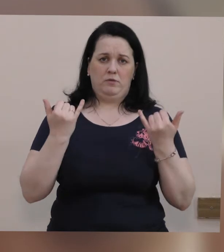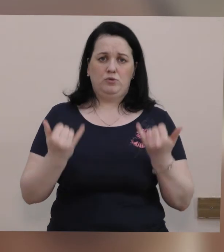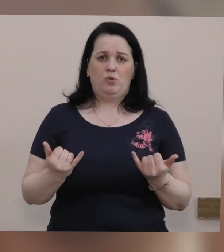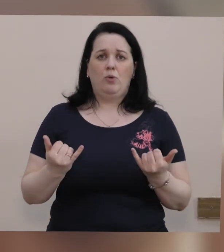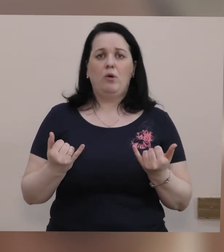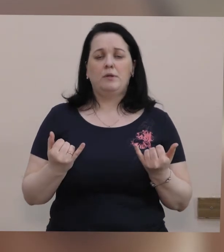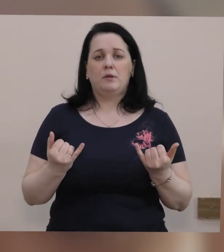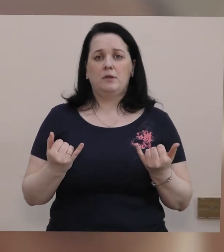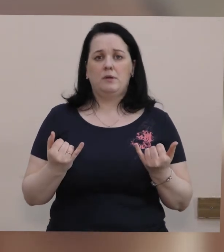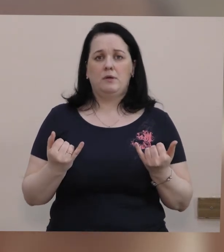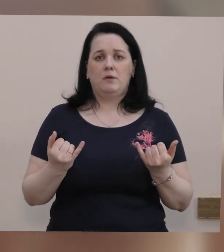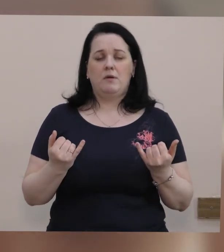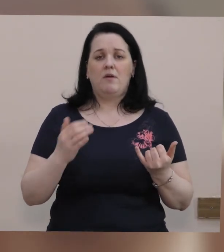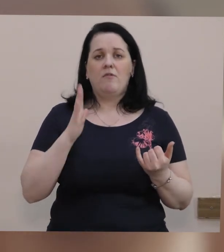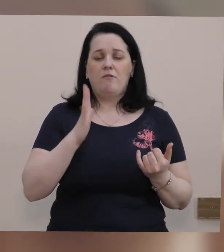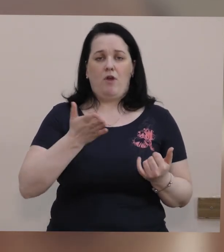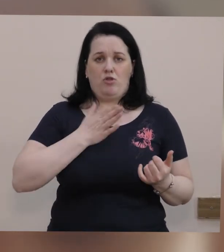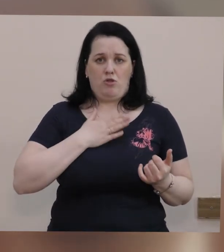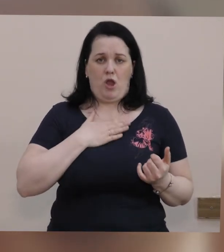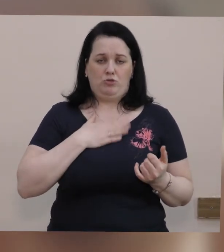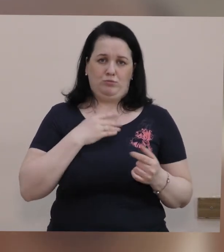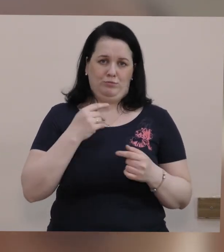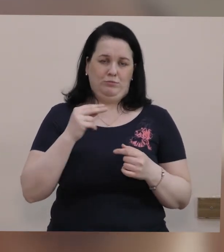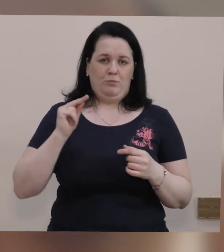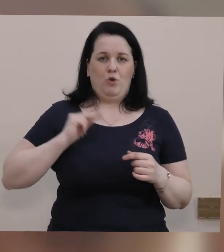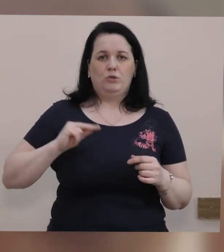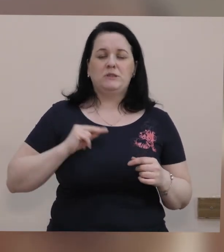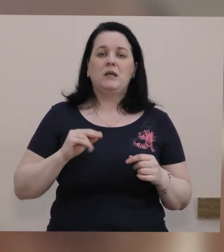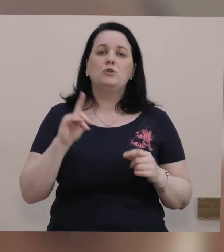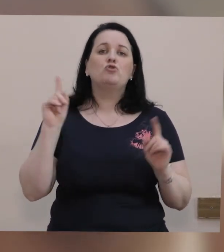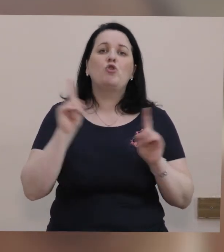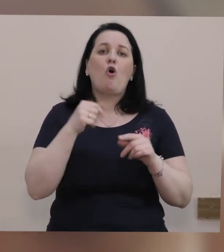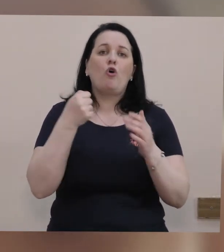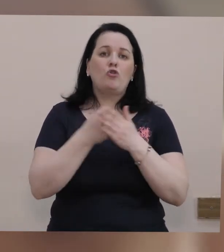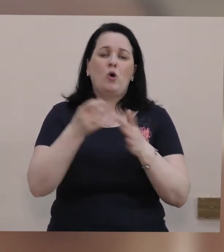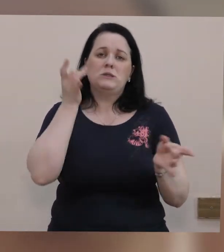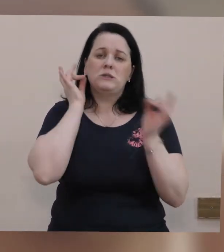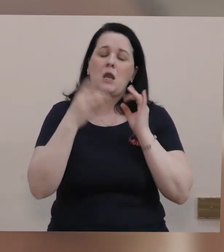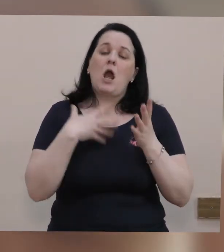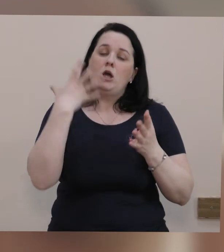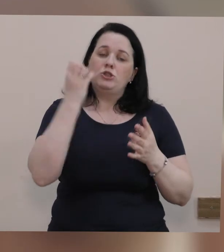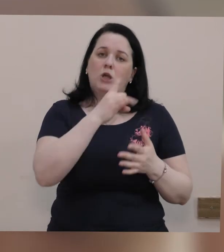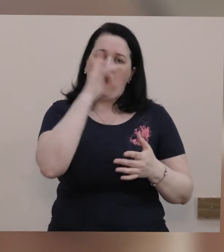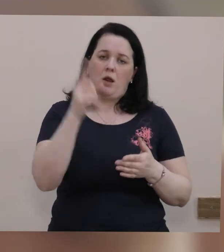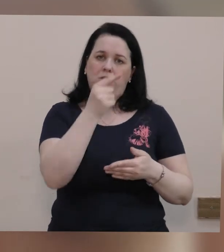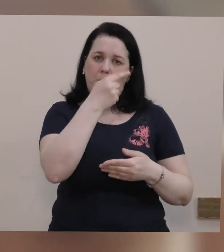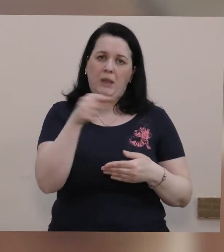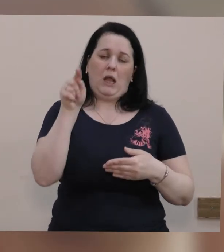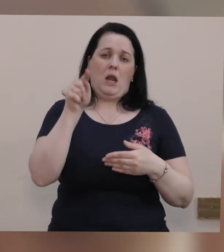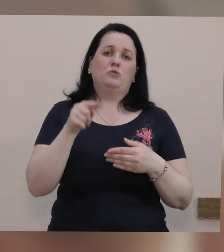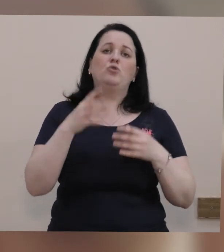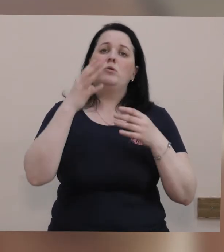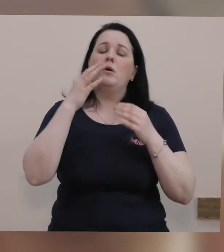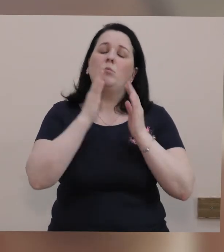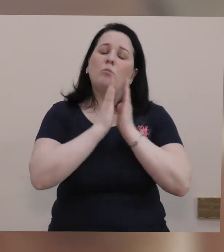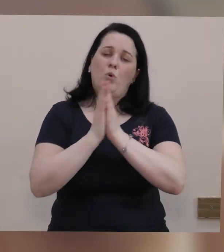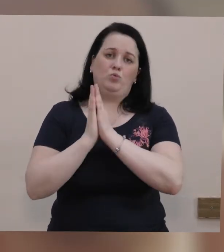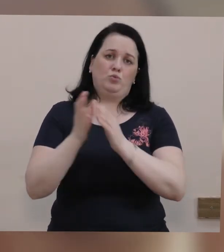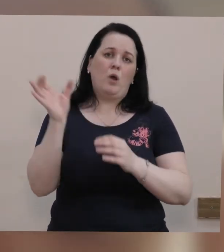нашому процесі. Щодо сирен, я ще раз підкреслюю, будь ласка,